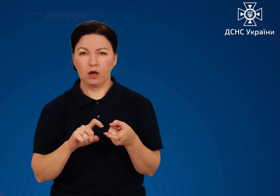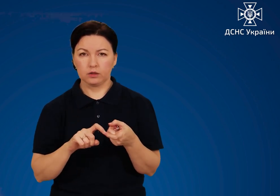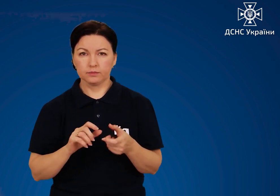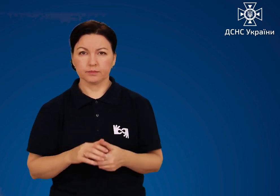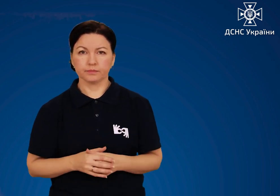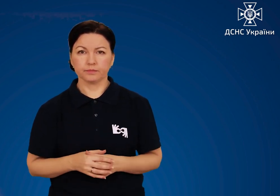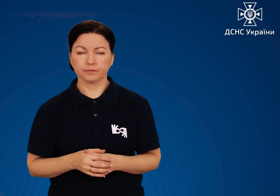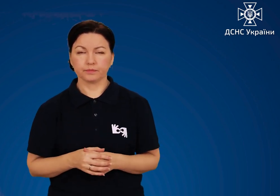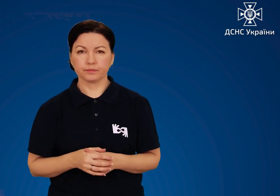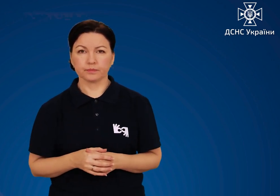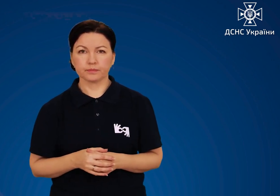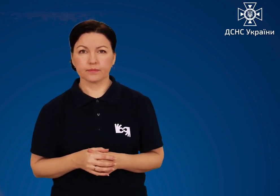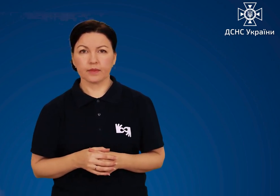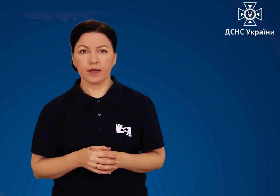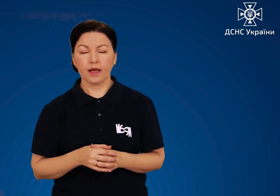заземлюючий контакт.